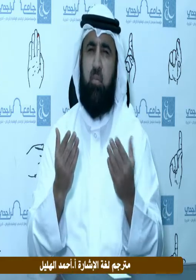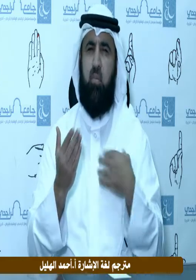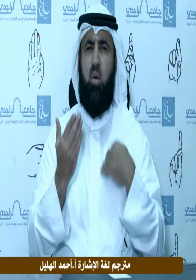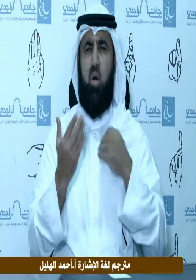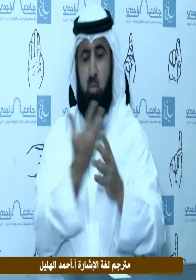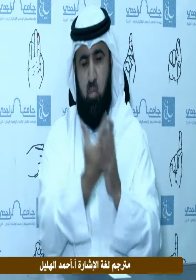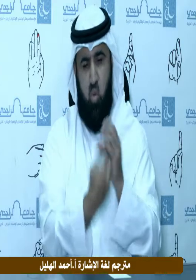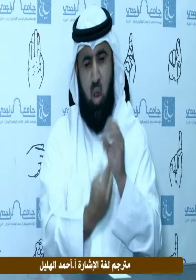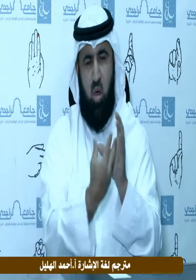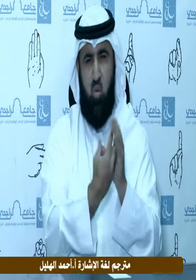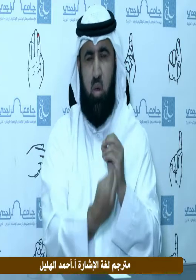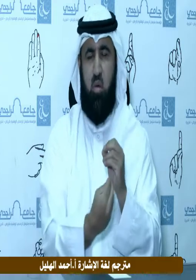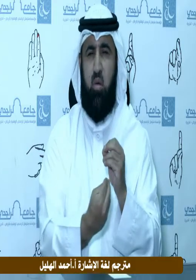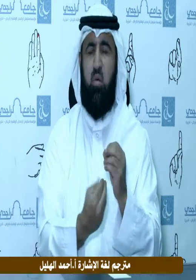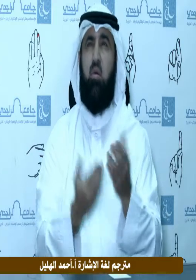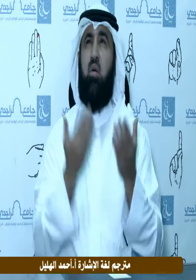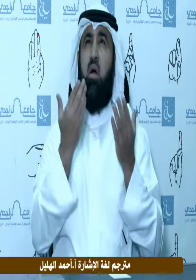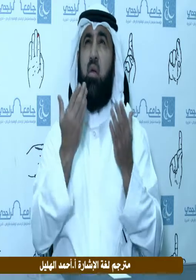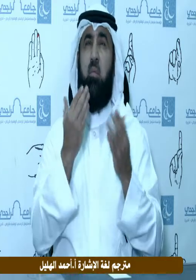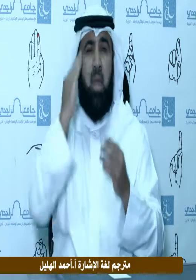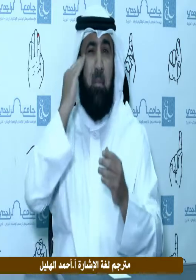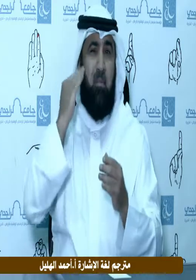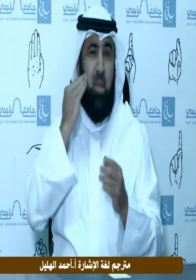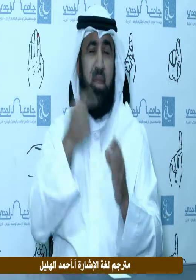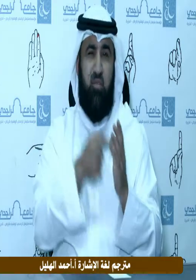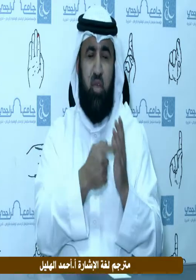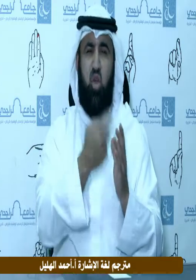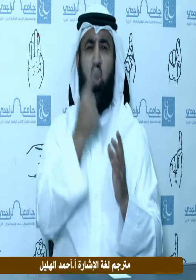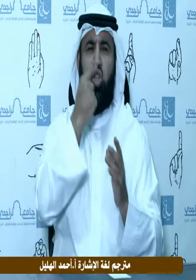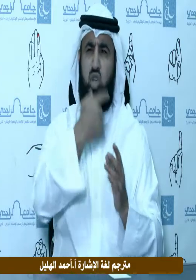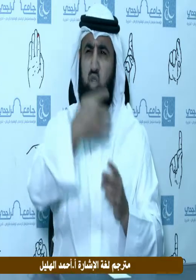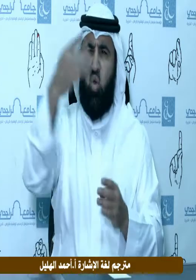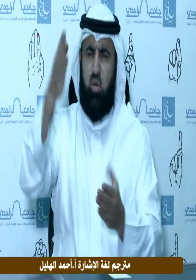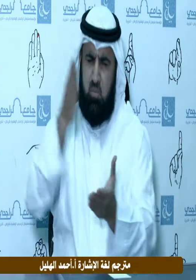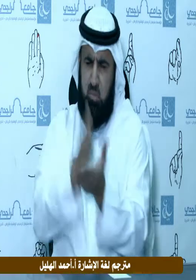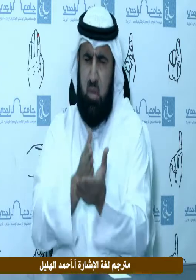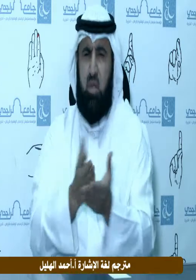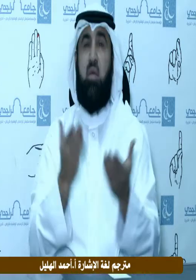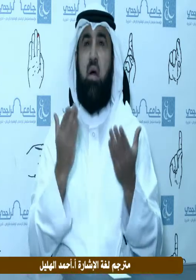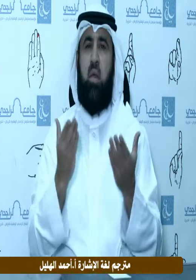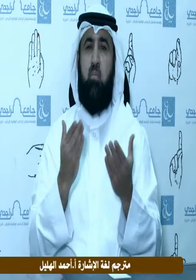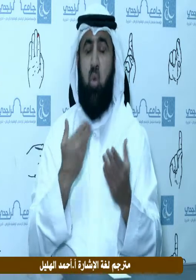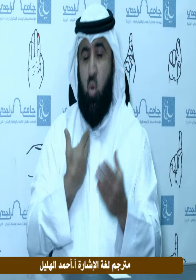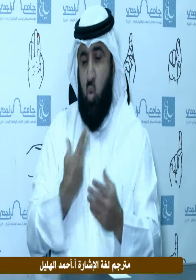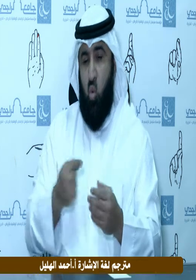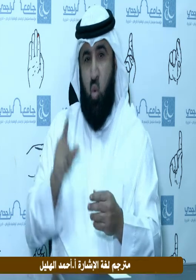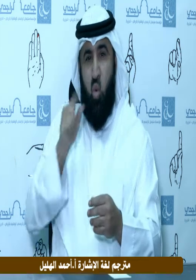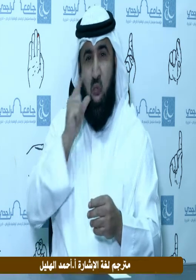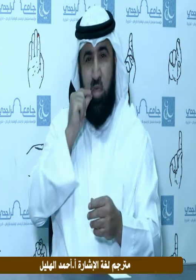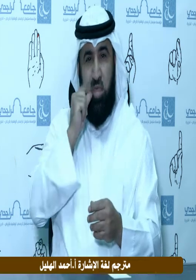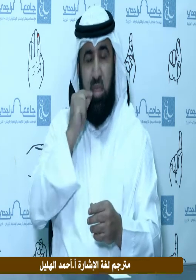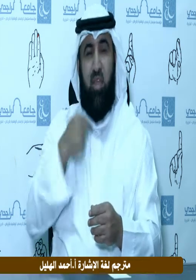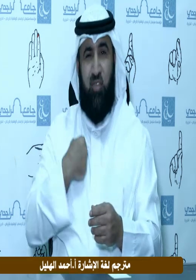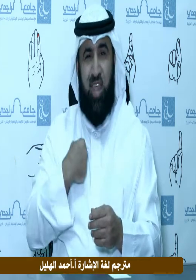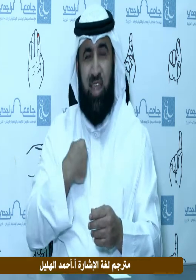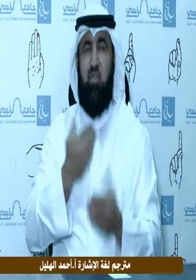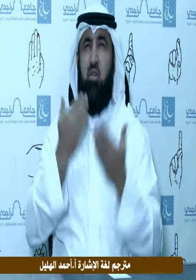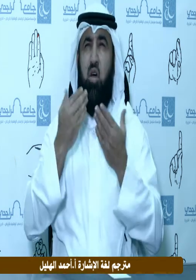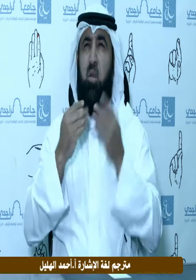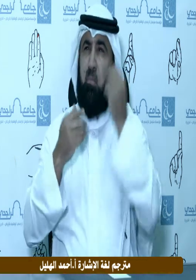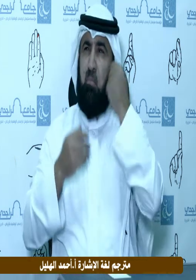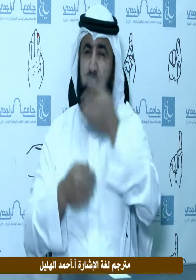ذرياتنا اللهم ارزق بنياتنا أزواجا صالحين وارزق أبناءنا كذلك زوجات